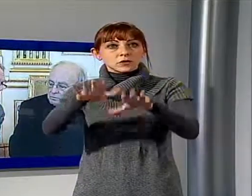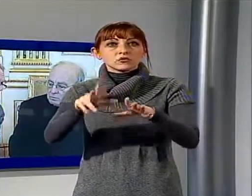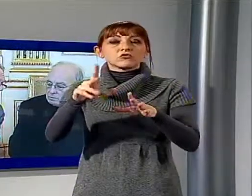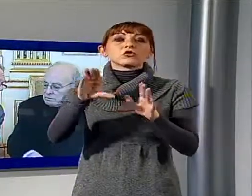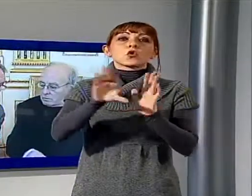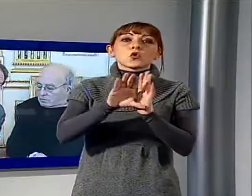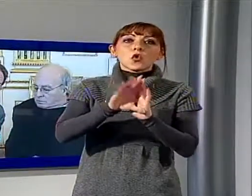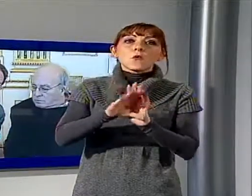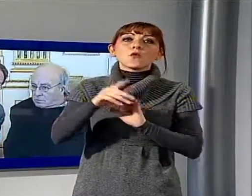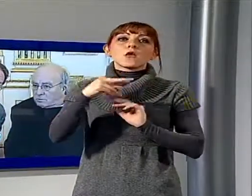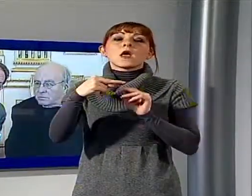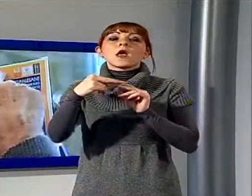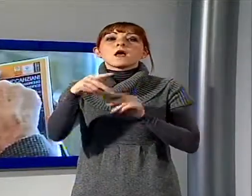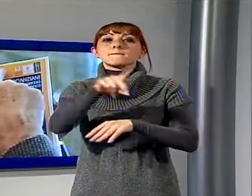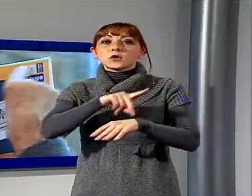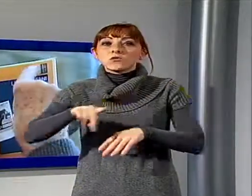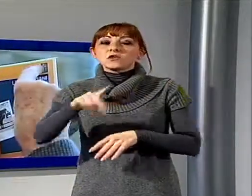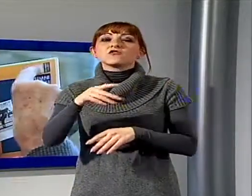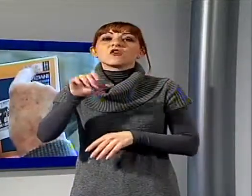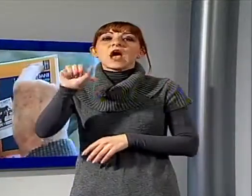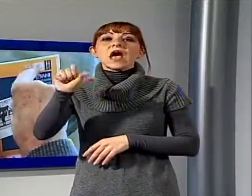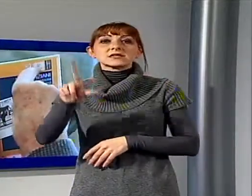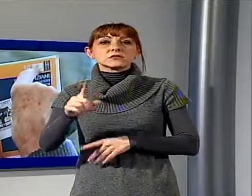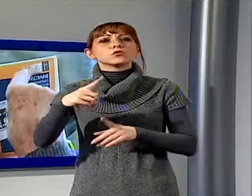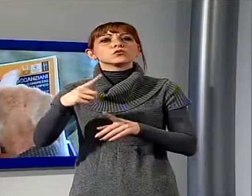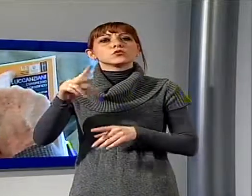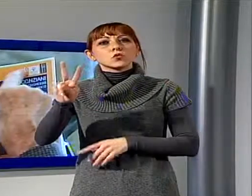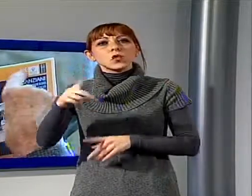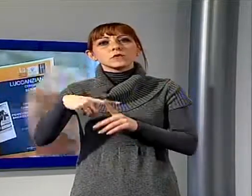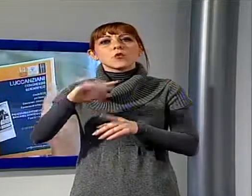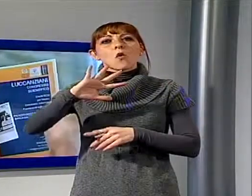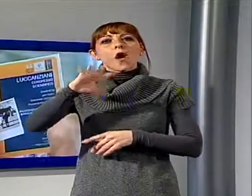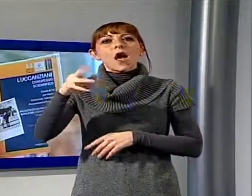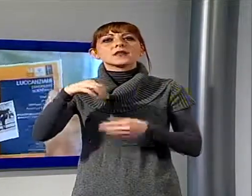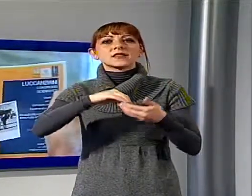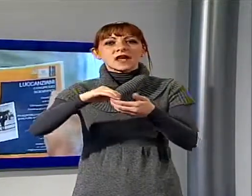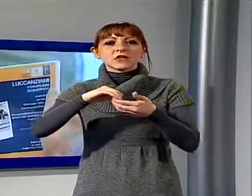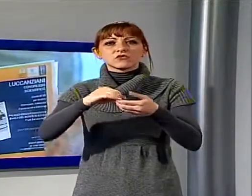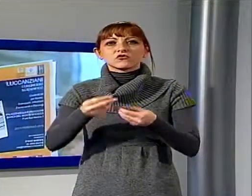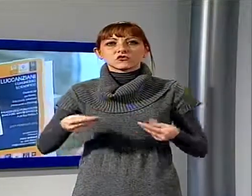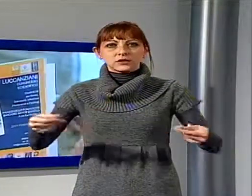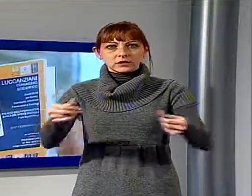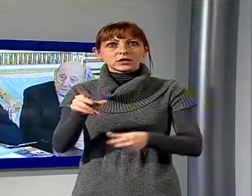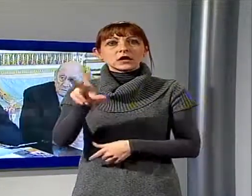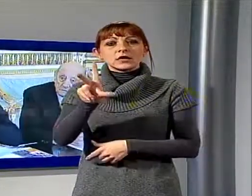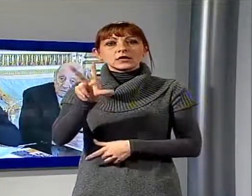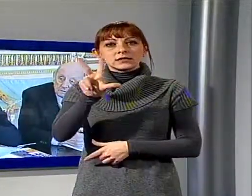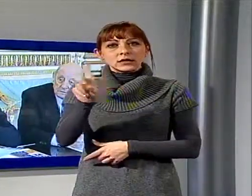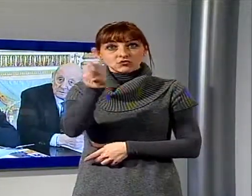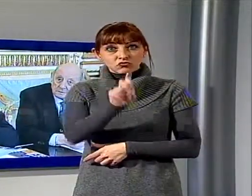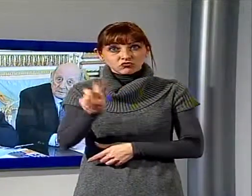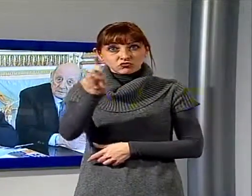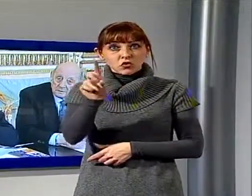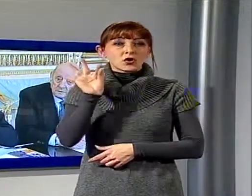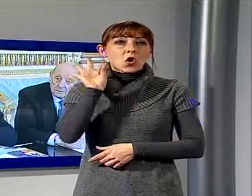Provincia, dell'Asle 2 e di altre importanti associazioni del territorio. Tre giorni dedicate alle patologie, alle